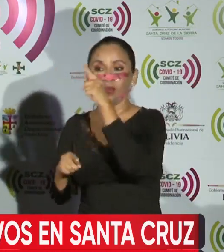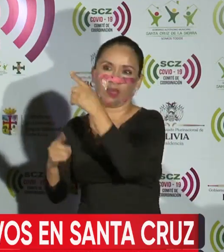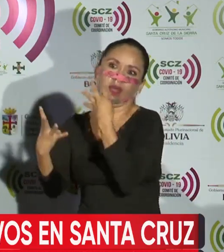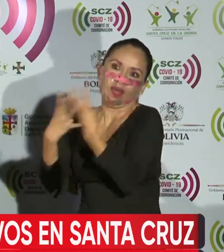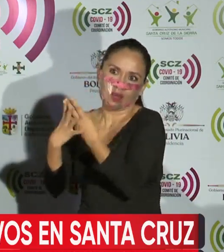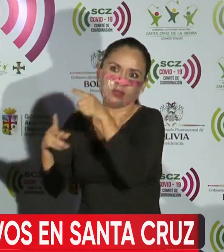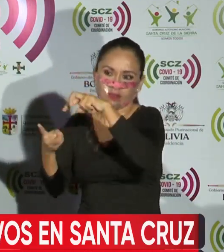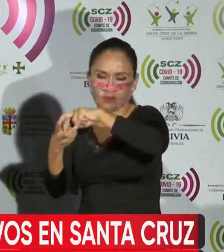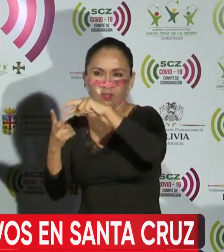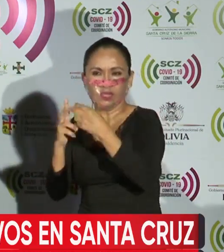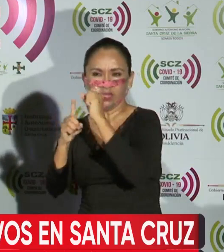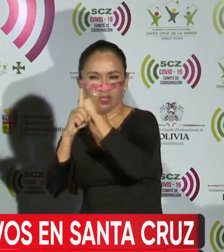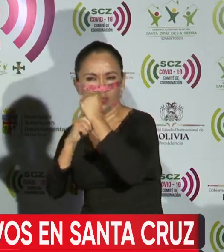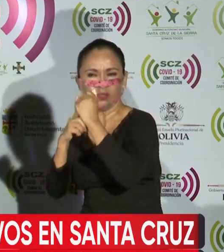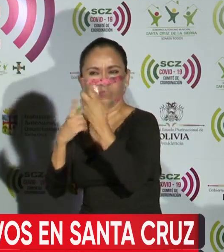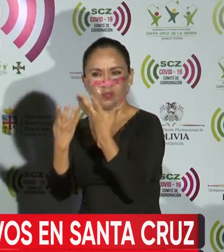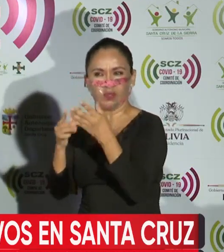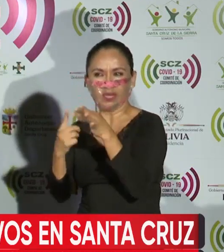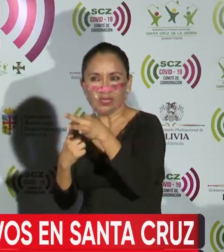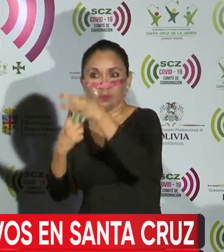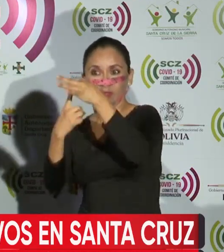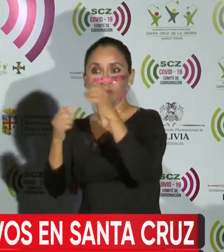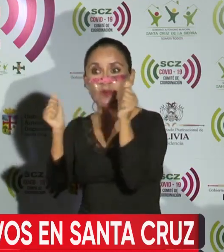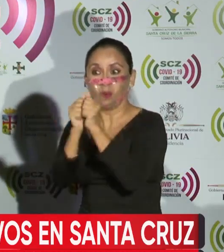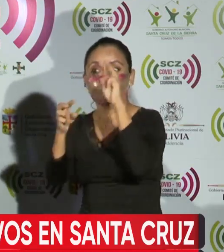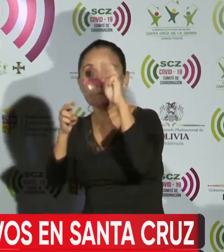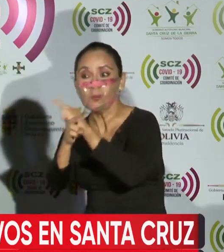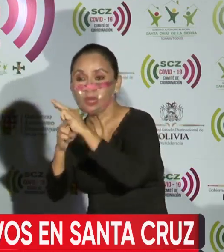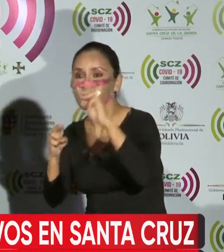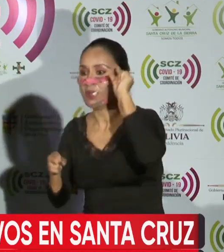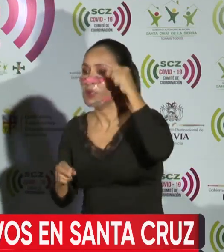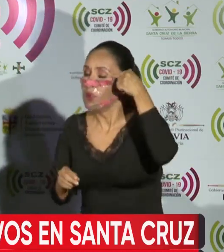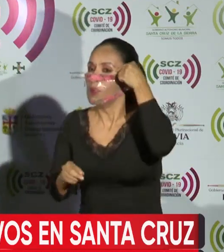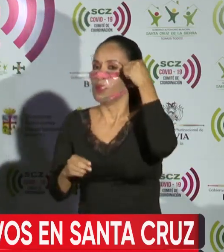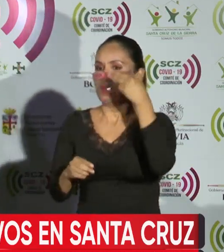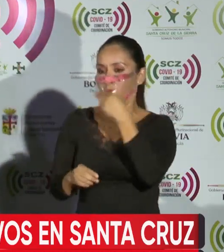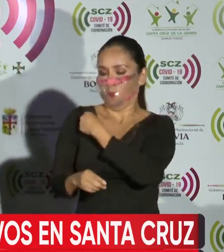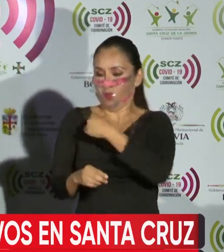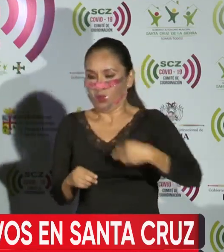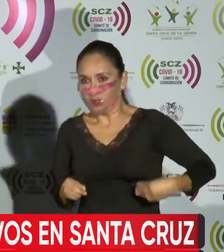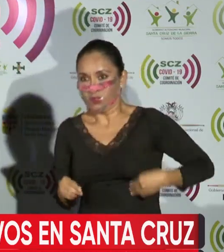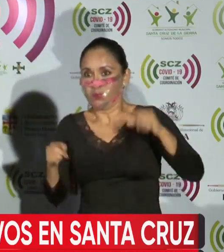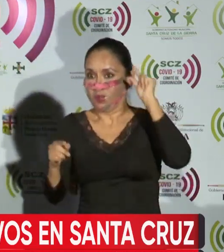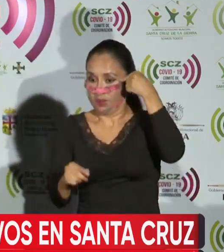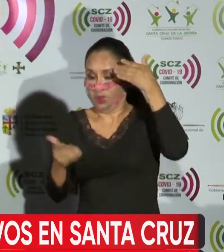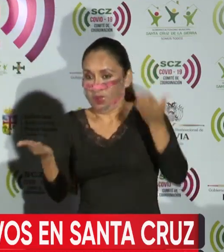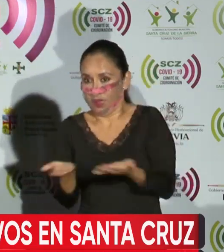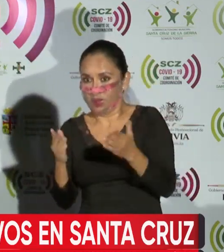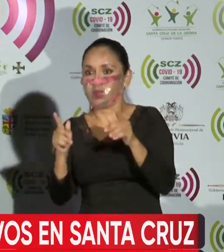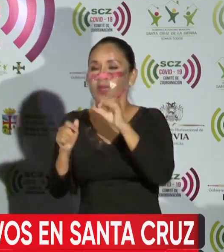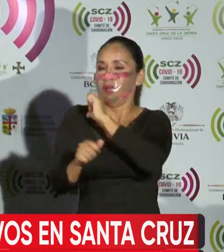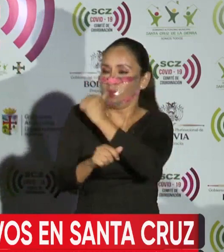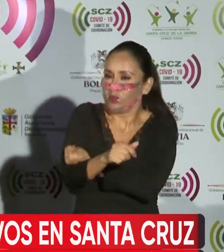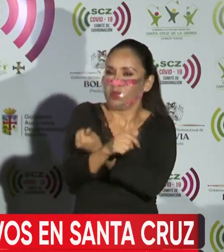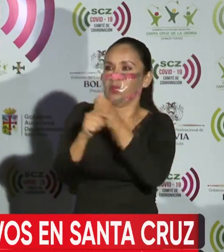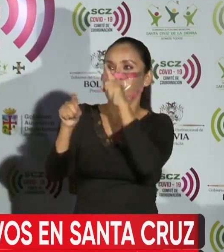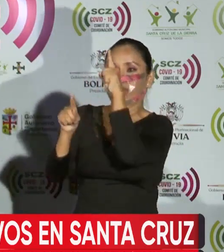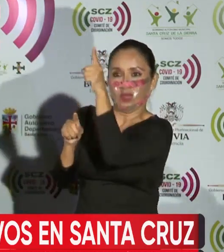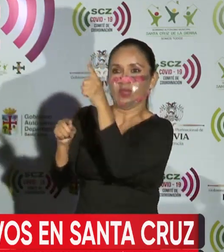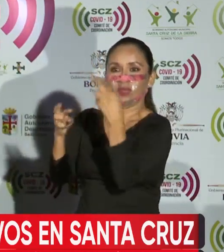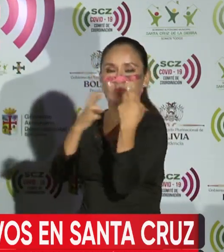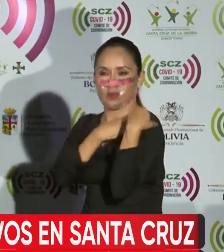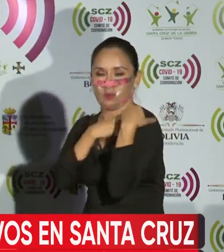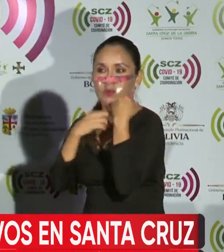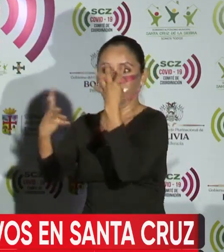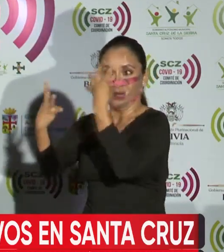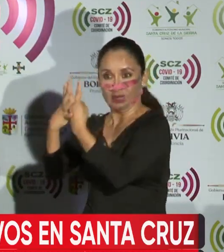la cárcel, estamos trabajando con el Ministerio de Gobierno, con el Gobierno Municipal de Santa Cruz de la Sierra, con autoridades penitenciarias,